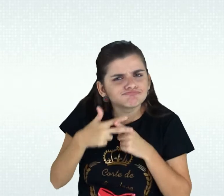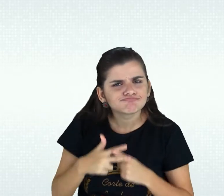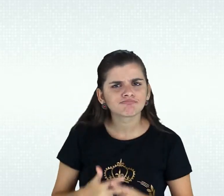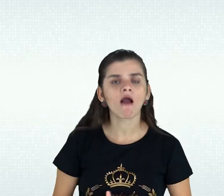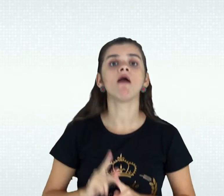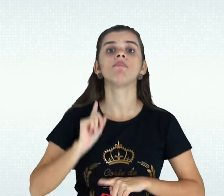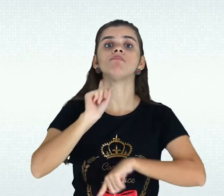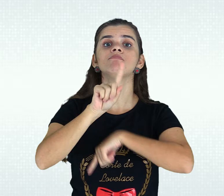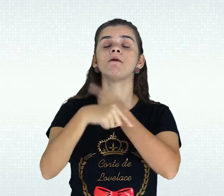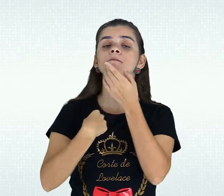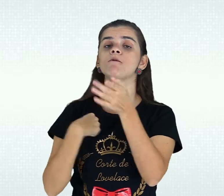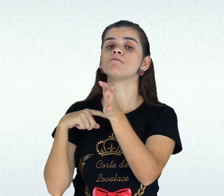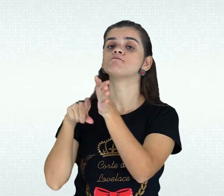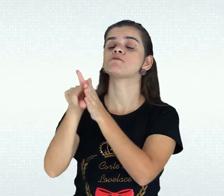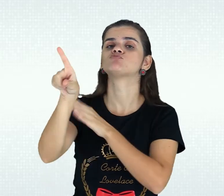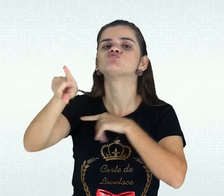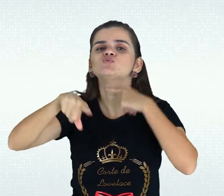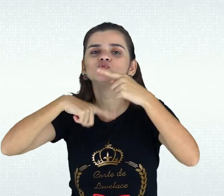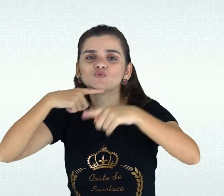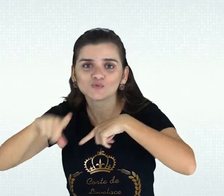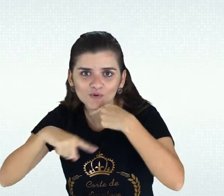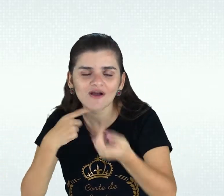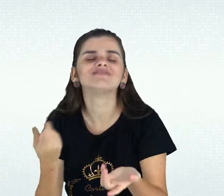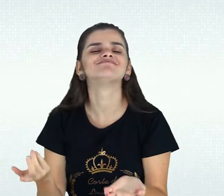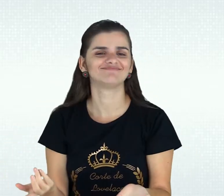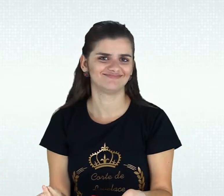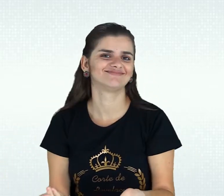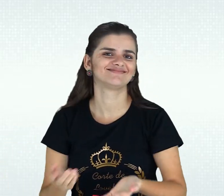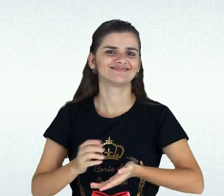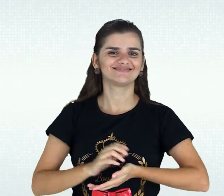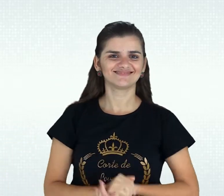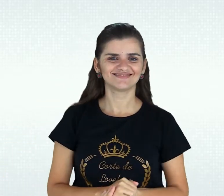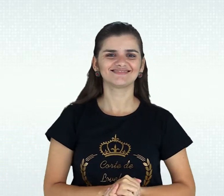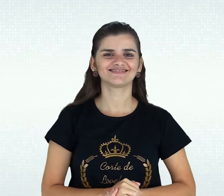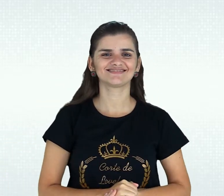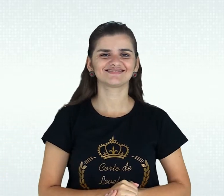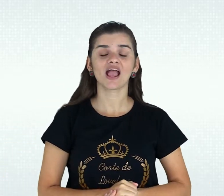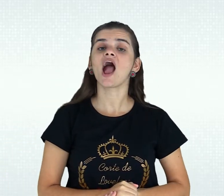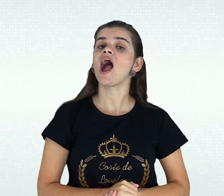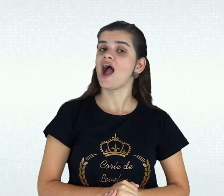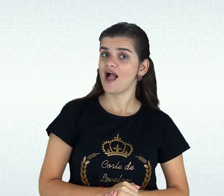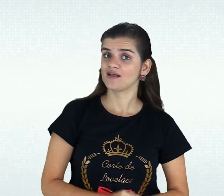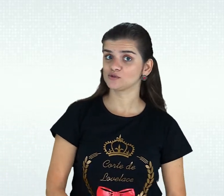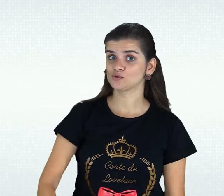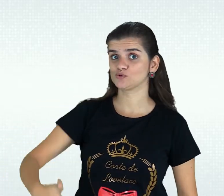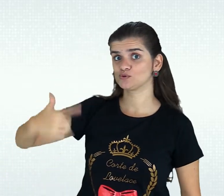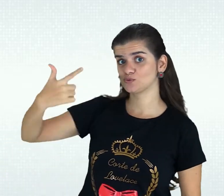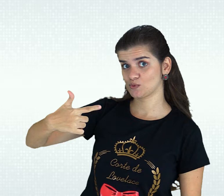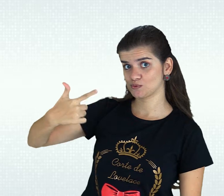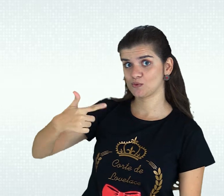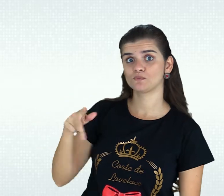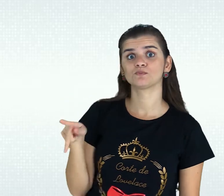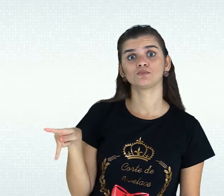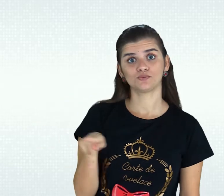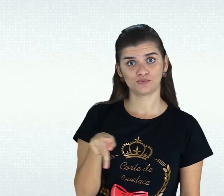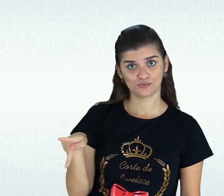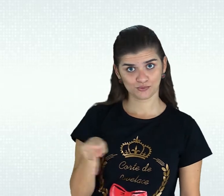permanecesse alguma dúvida, essa seria esclarecida por parte das professoras. Em momentos